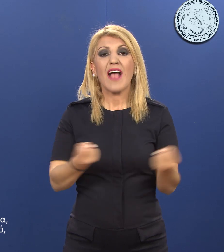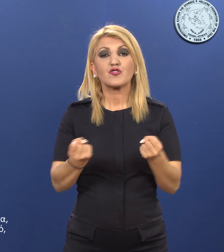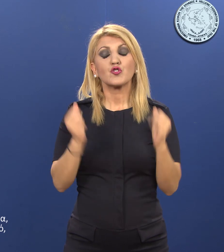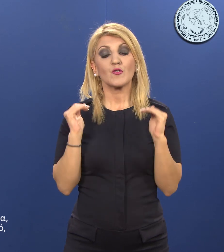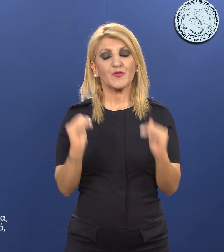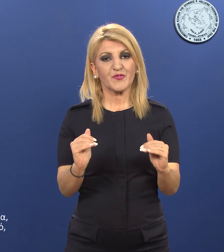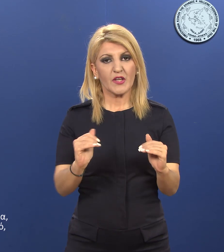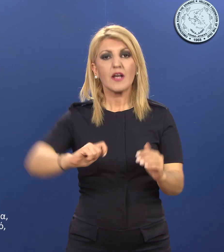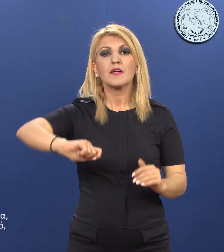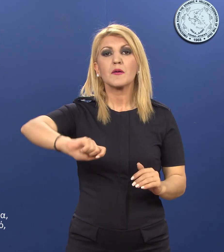ώρα.